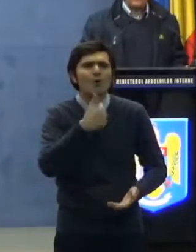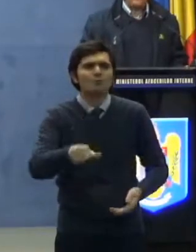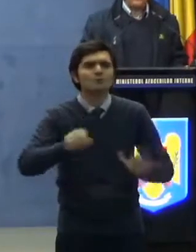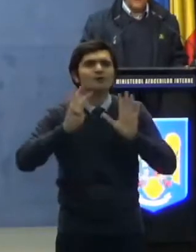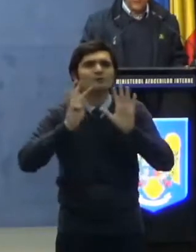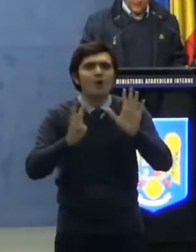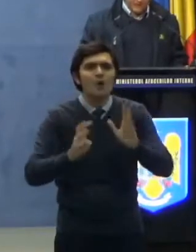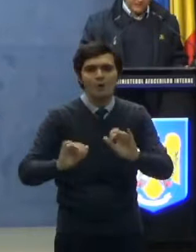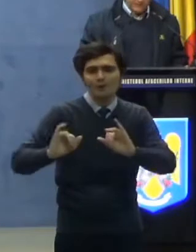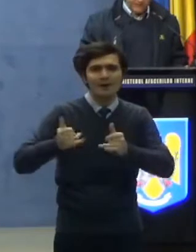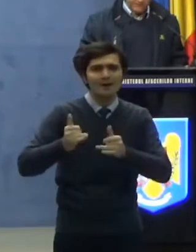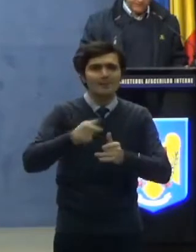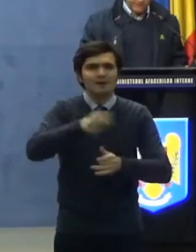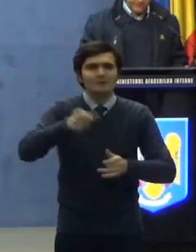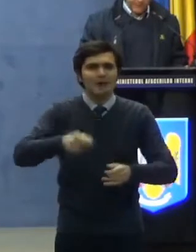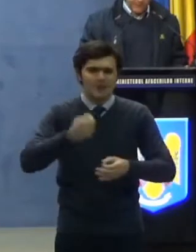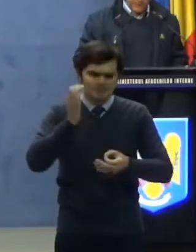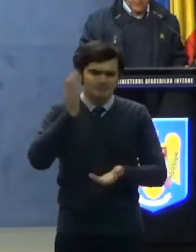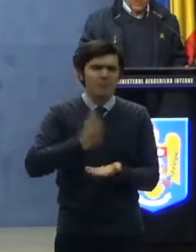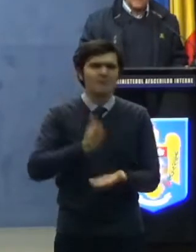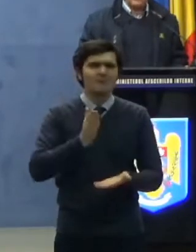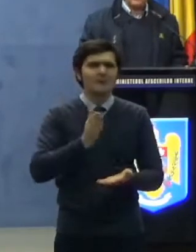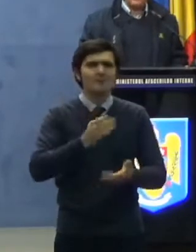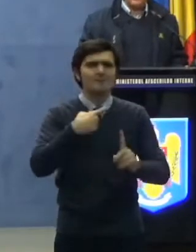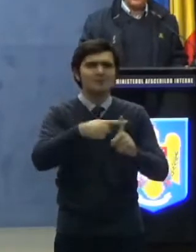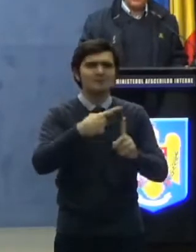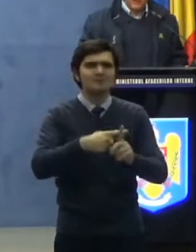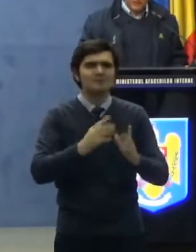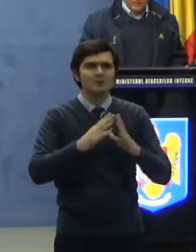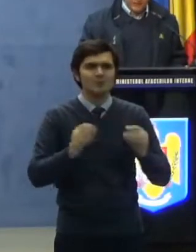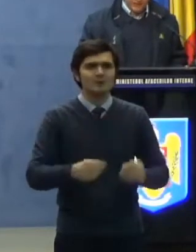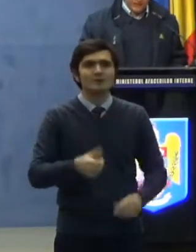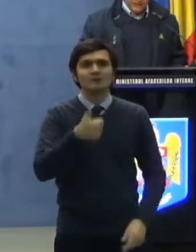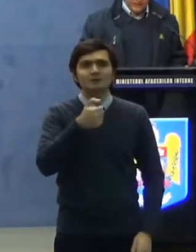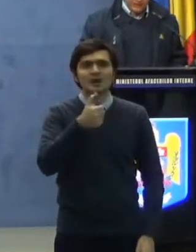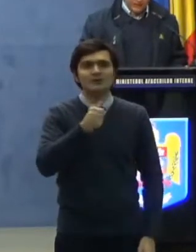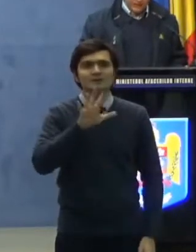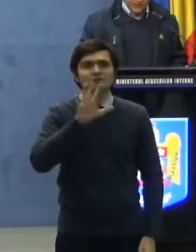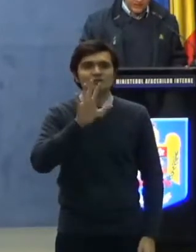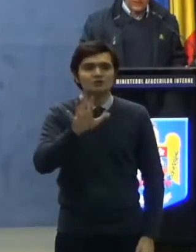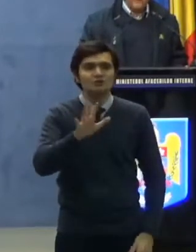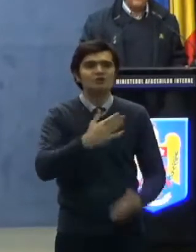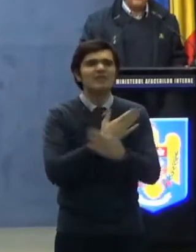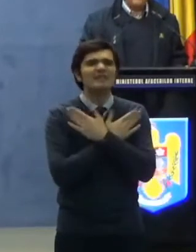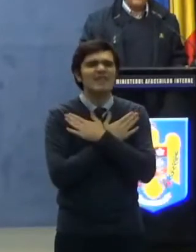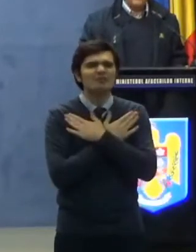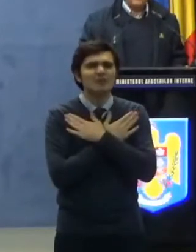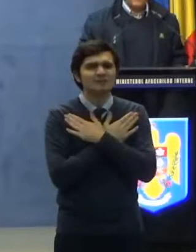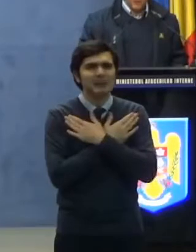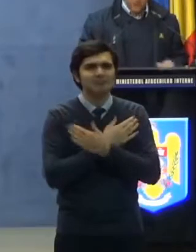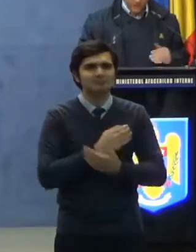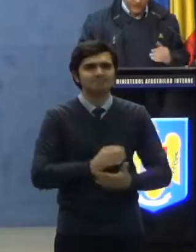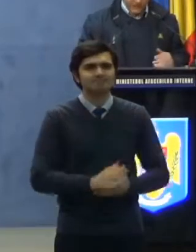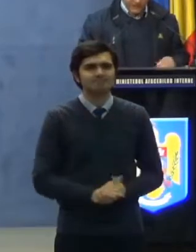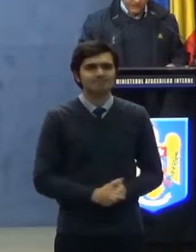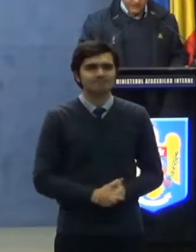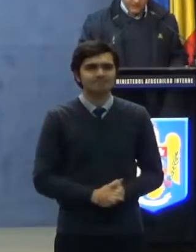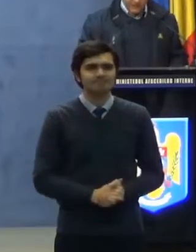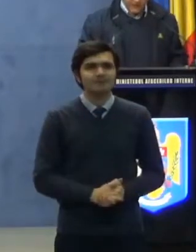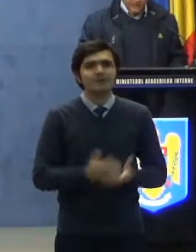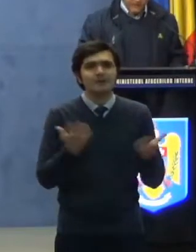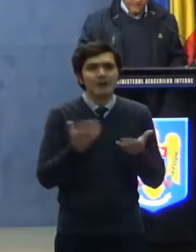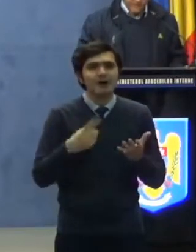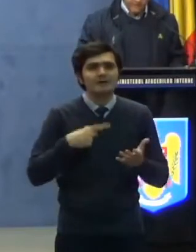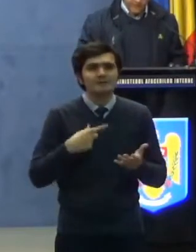cazuri confirmate în țara, 65 de decese care